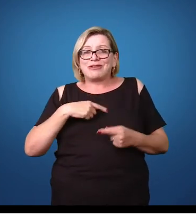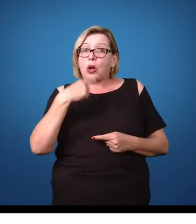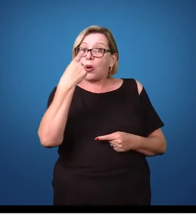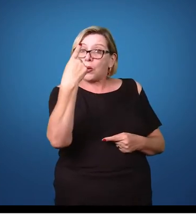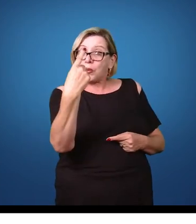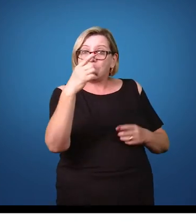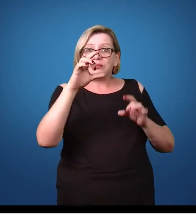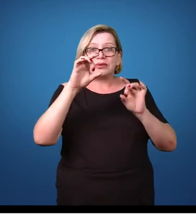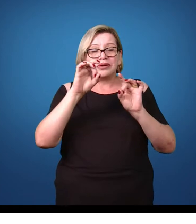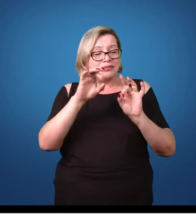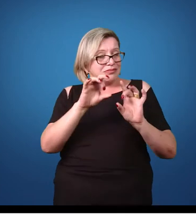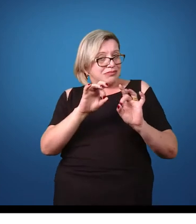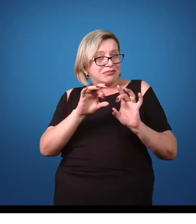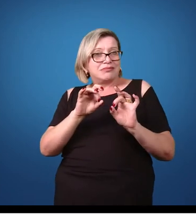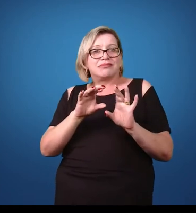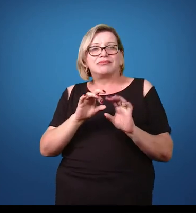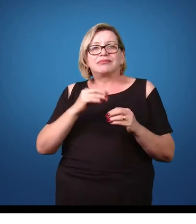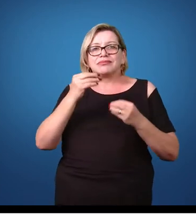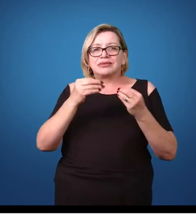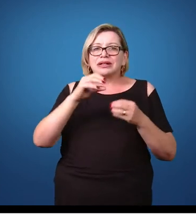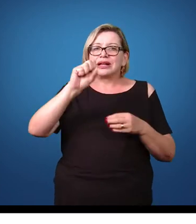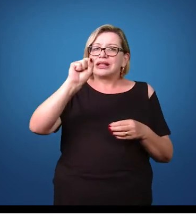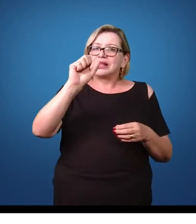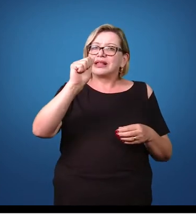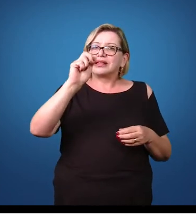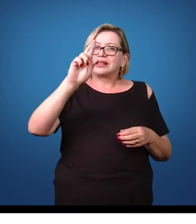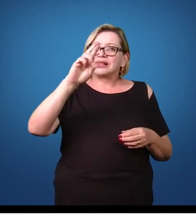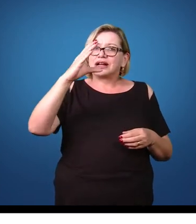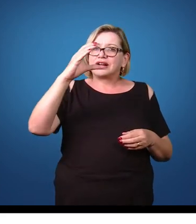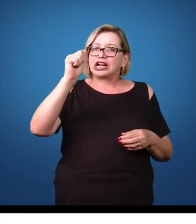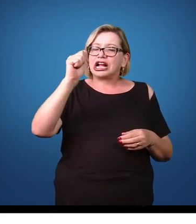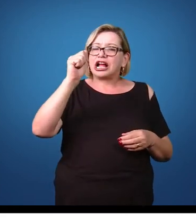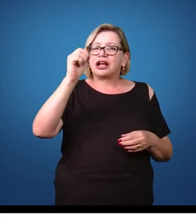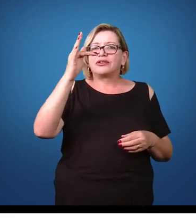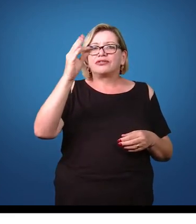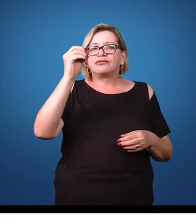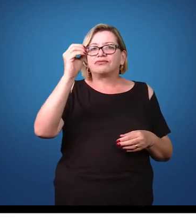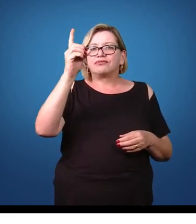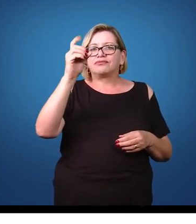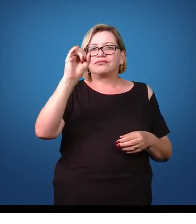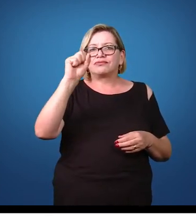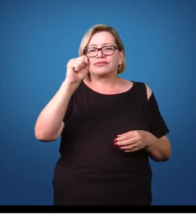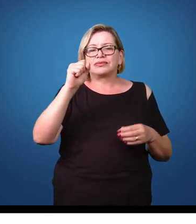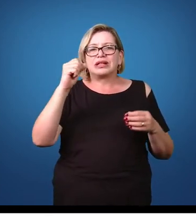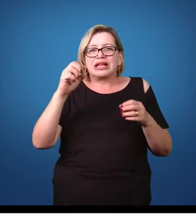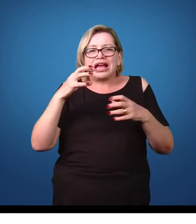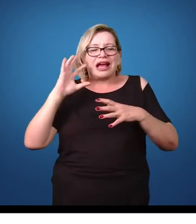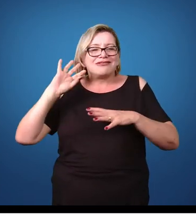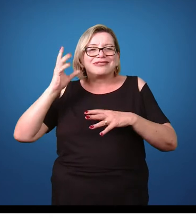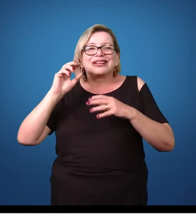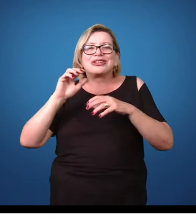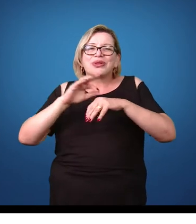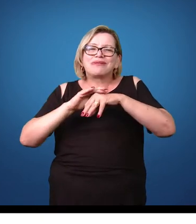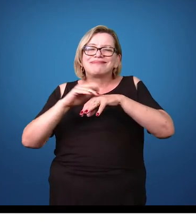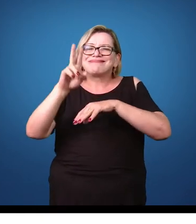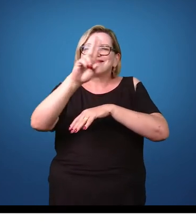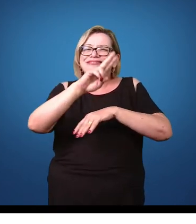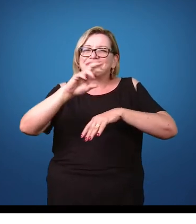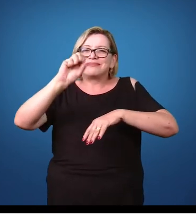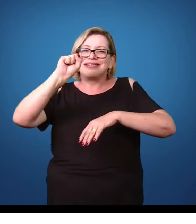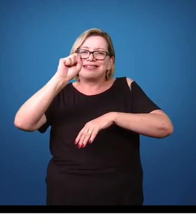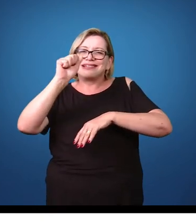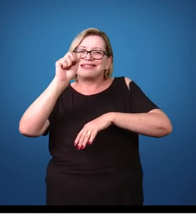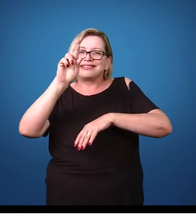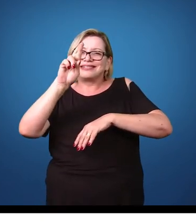é a sarcópides escabe. Ela é a causadora da escabiose, ou da sarna. Qual que é a principal